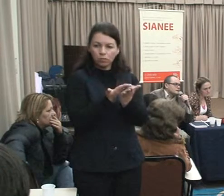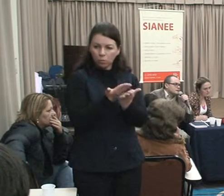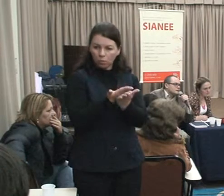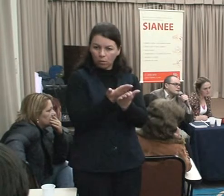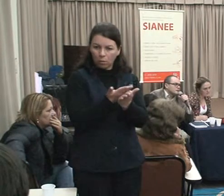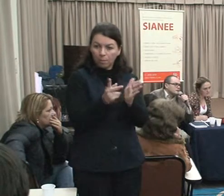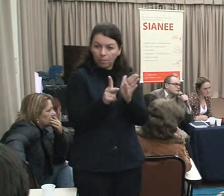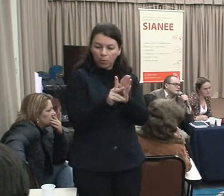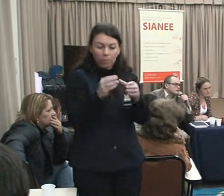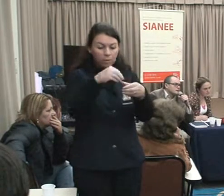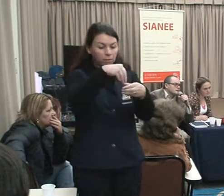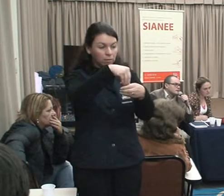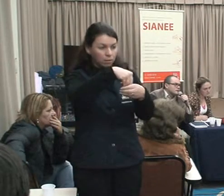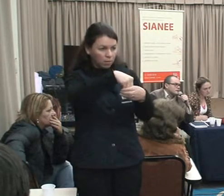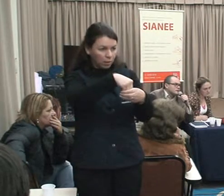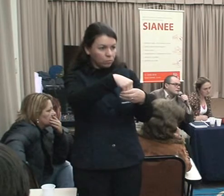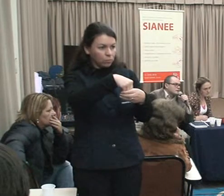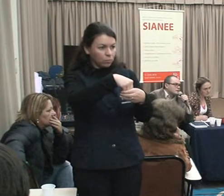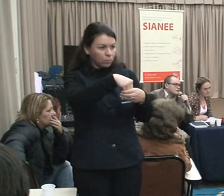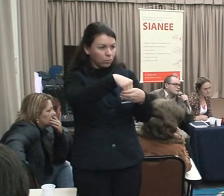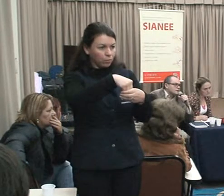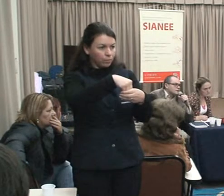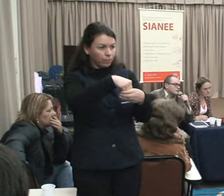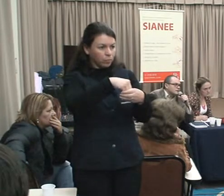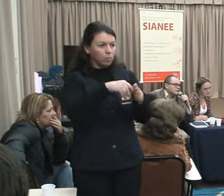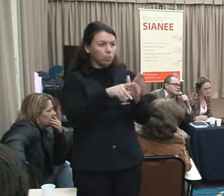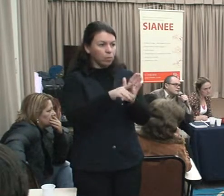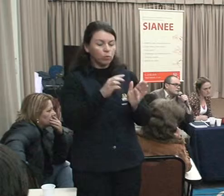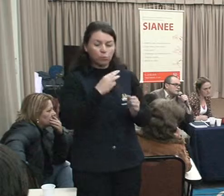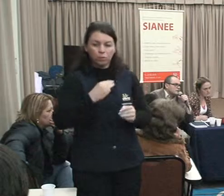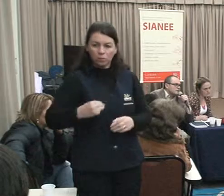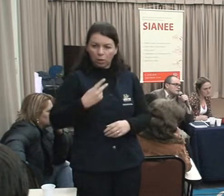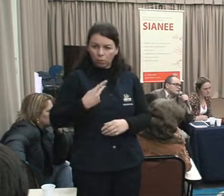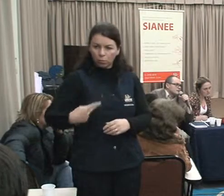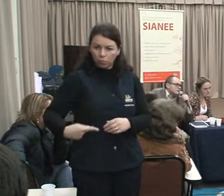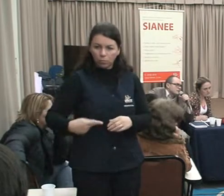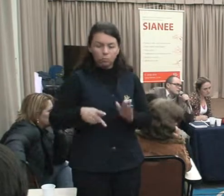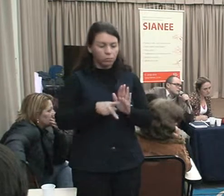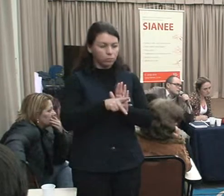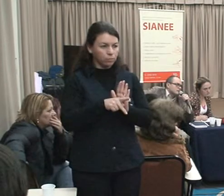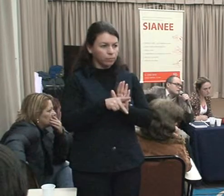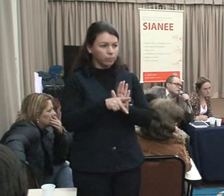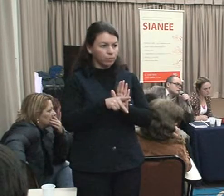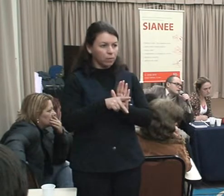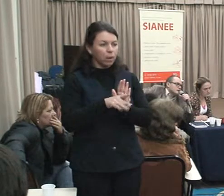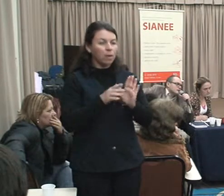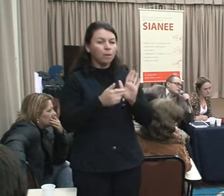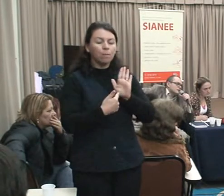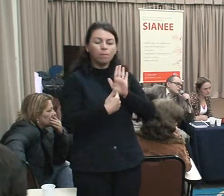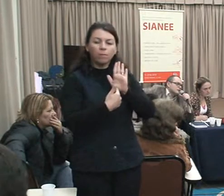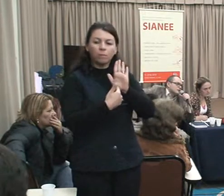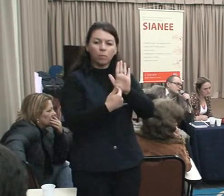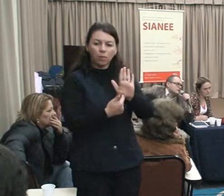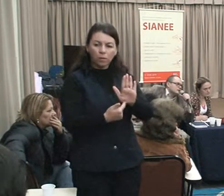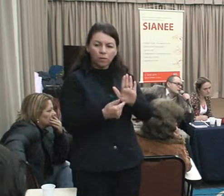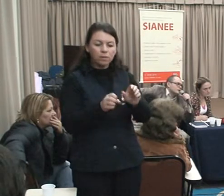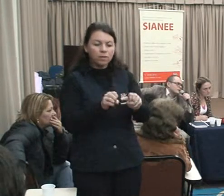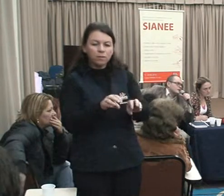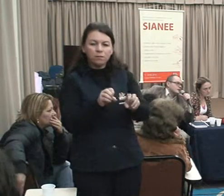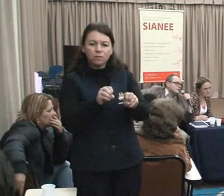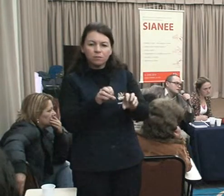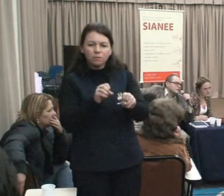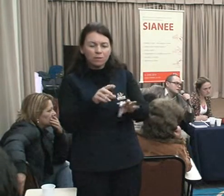Público, que ensina, ser incomodou, defender